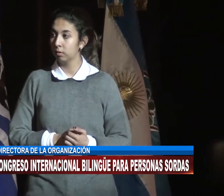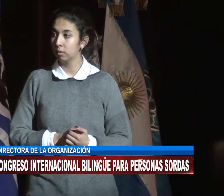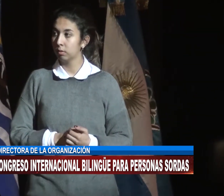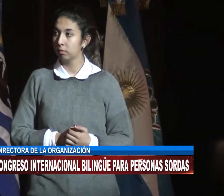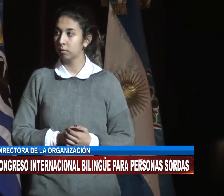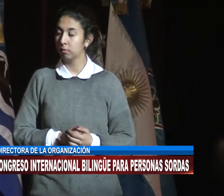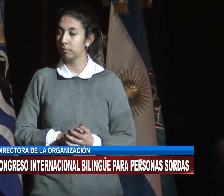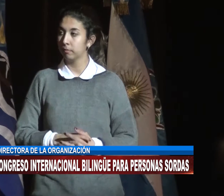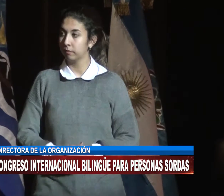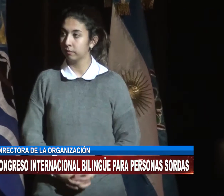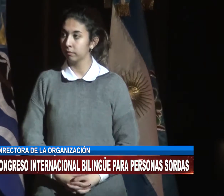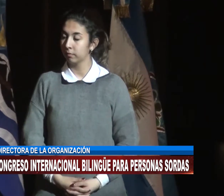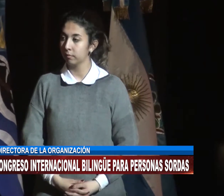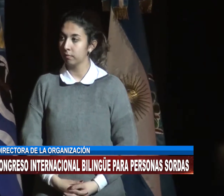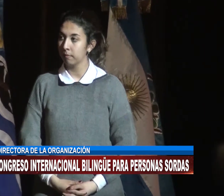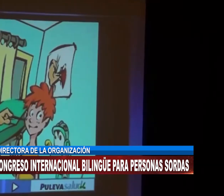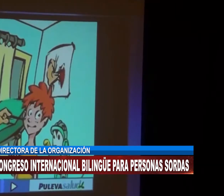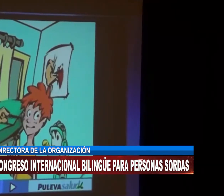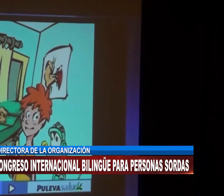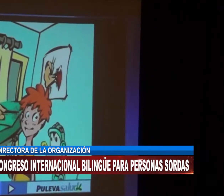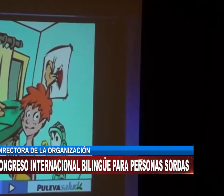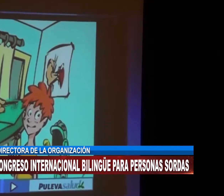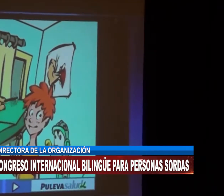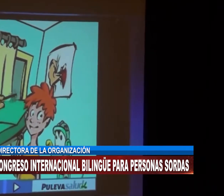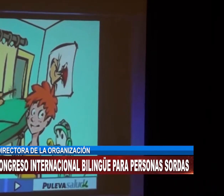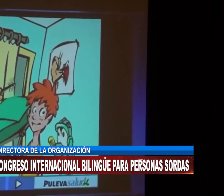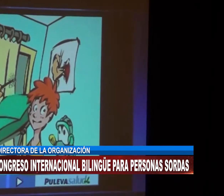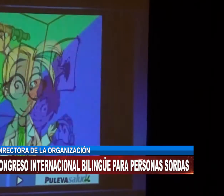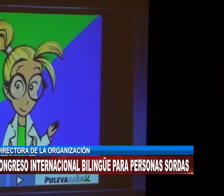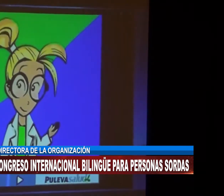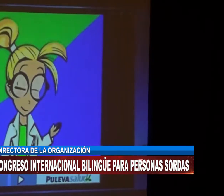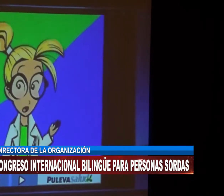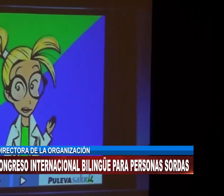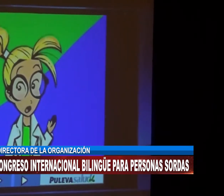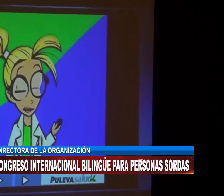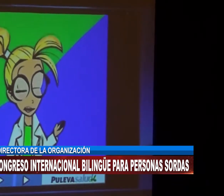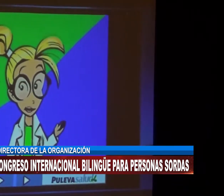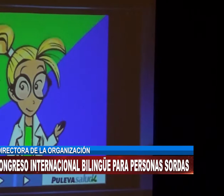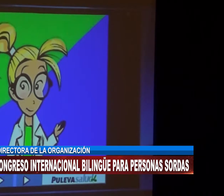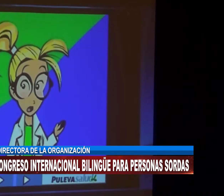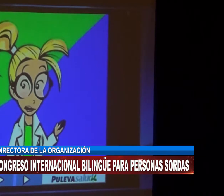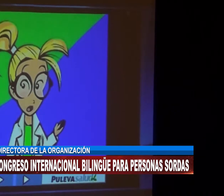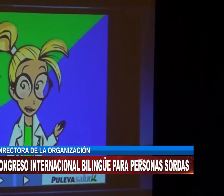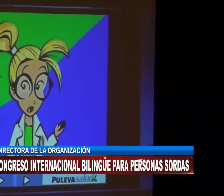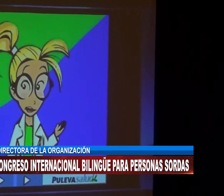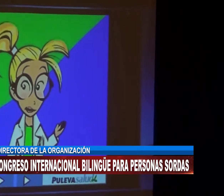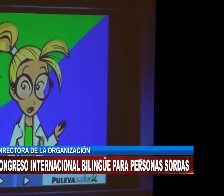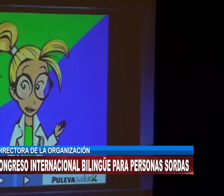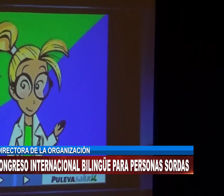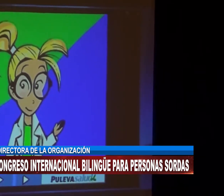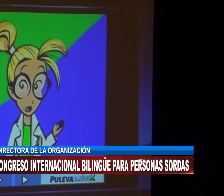y que todos seamos felices es un desafío importante, pero es la verdadera inclusión. ¿Cómo ha sido esta concurrencia, Silvia,